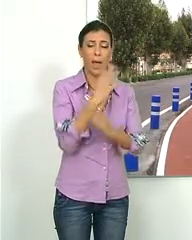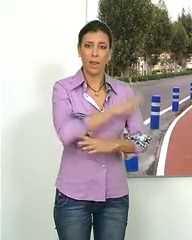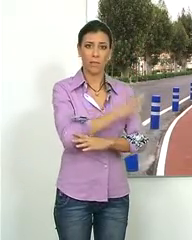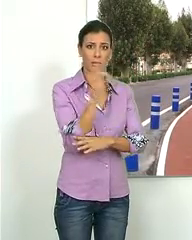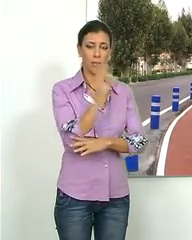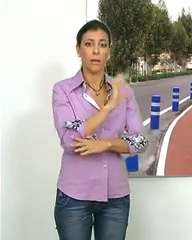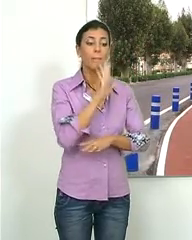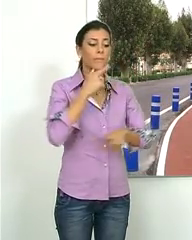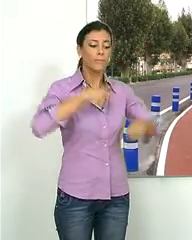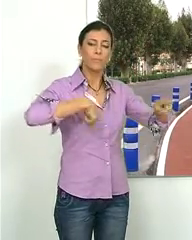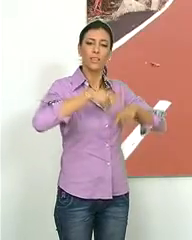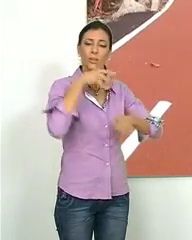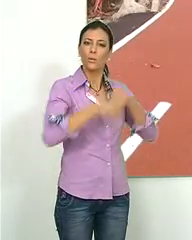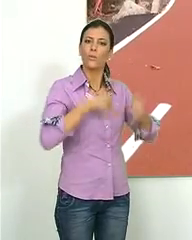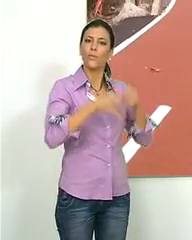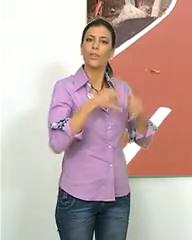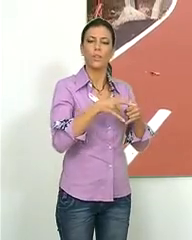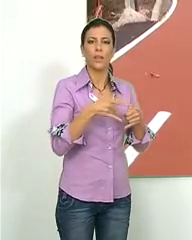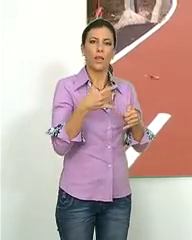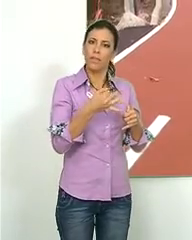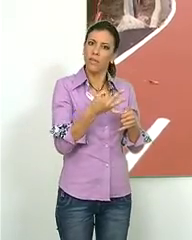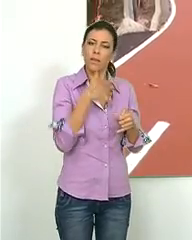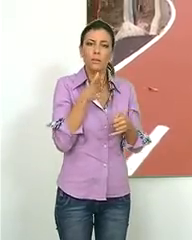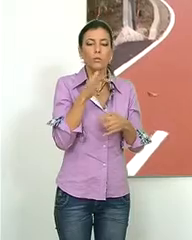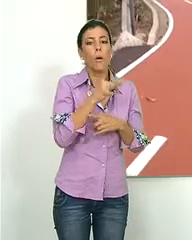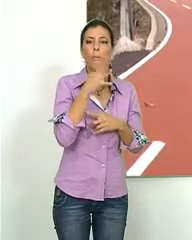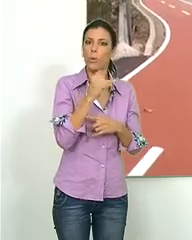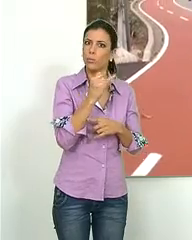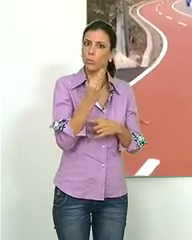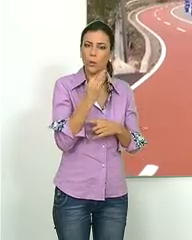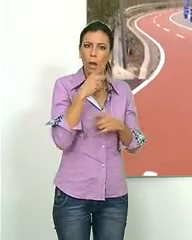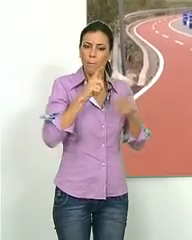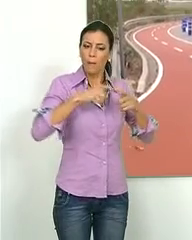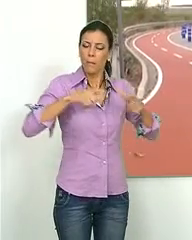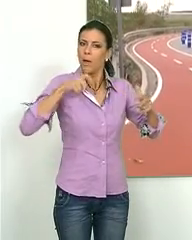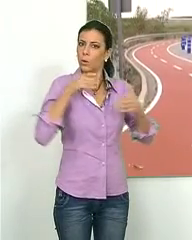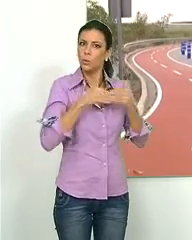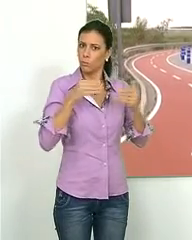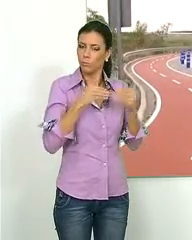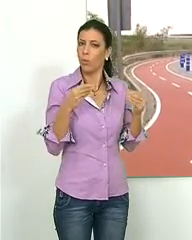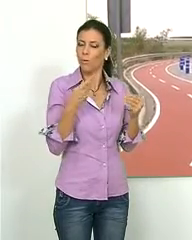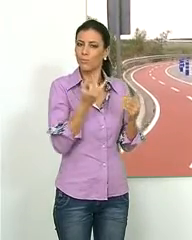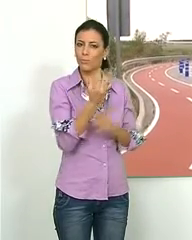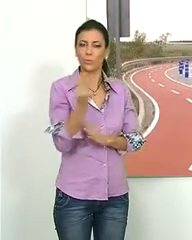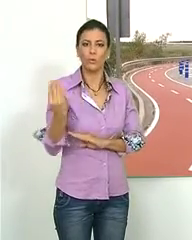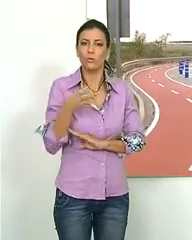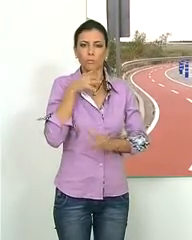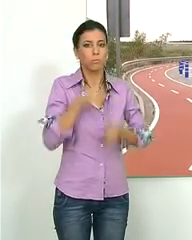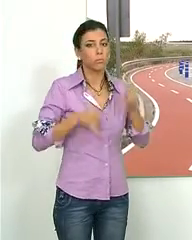del trayecto del carril bici en Motril hay que sumar el crecimiento del número de usuarios que se vienen desplazando a